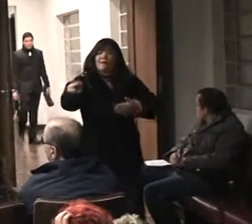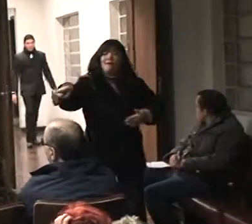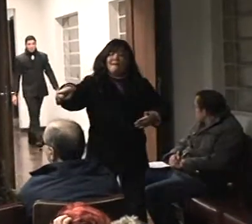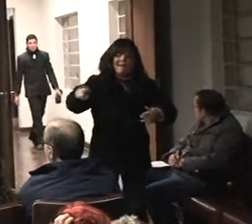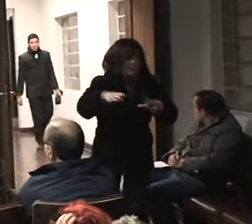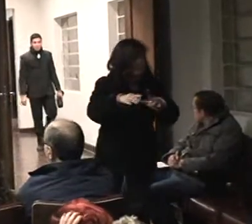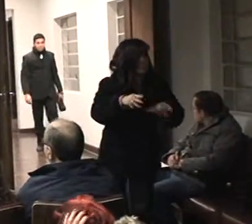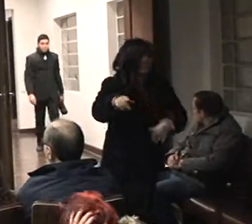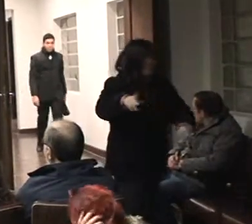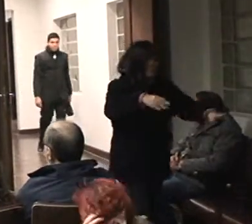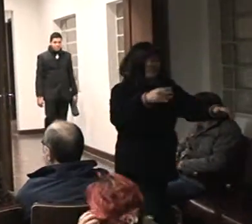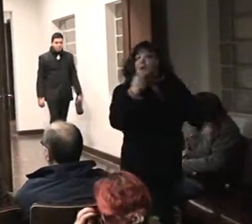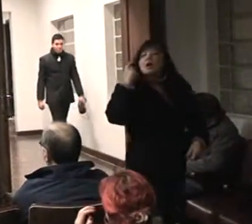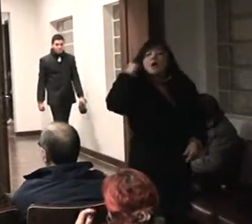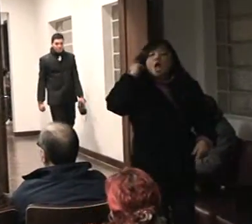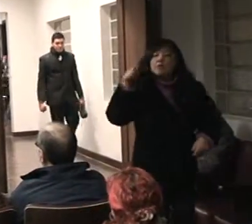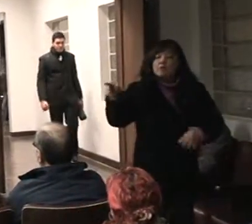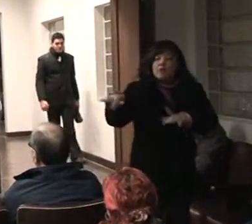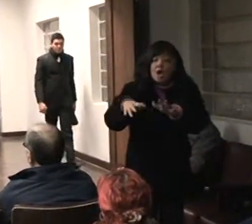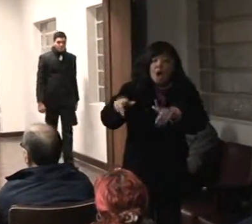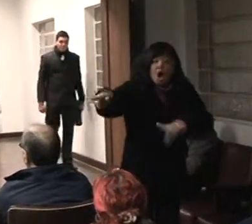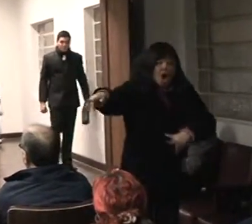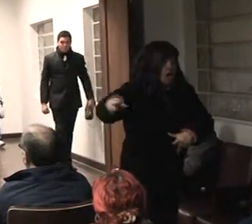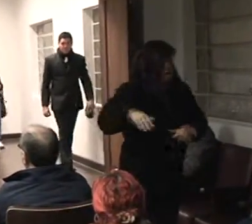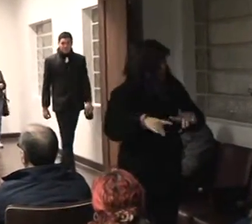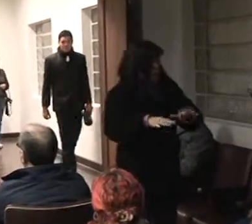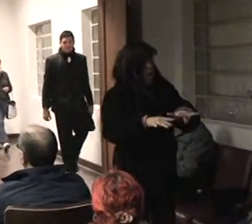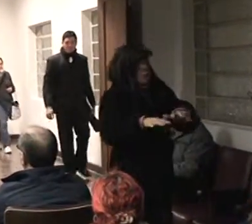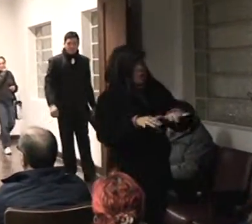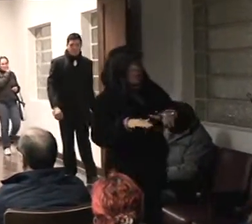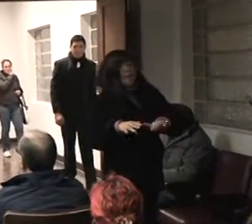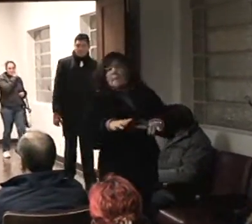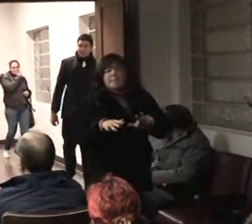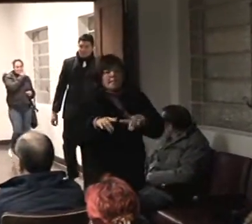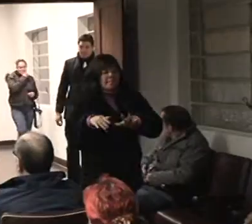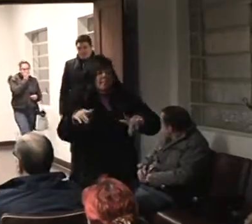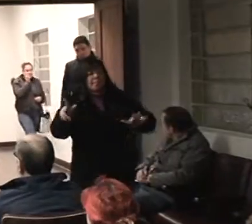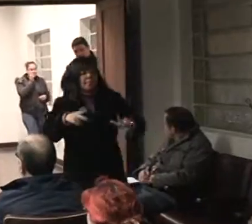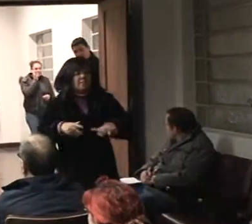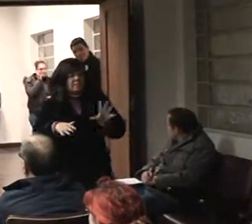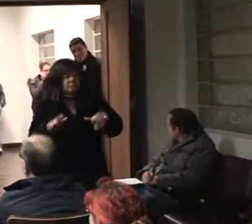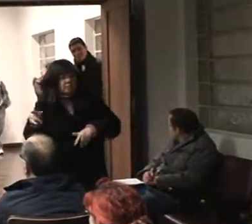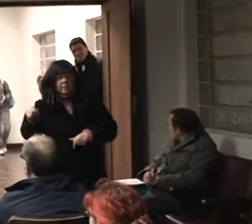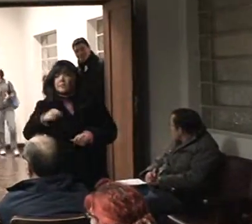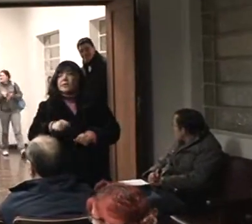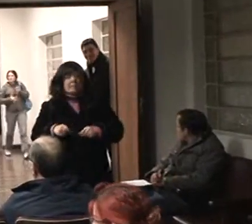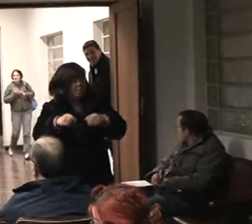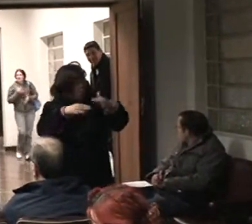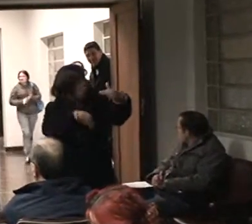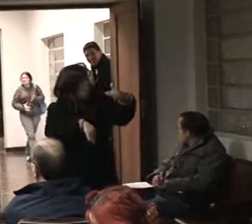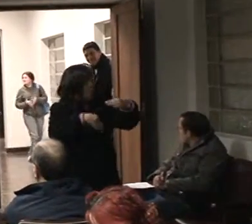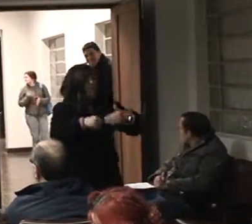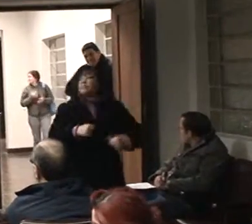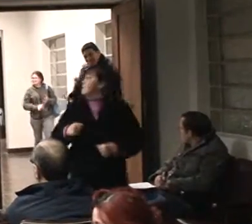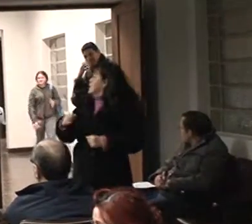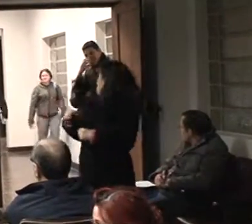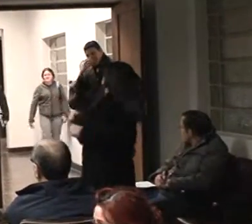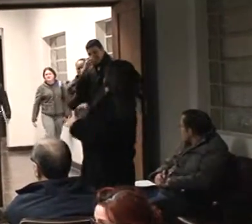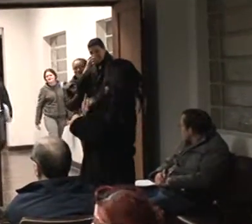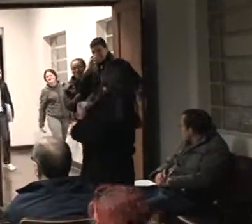E tudo isso vai fazer parte do documento final. Qual que é a ideia? A gente pegar todas as informações e a gente fazer um documento final. Para a gente apresentar